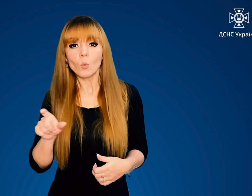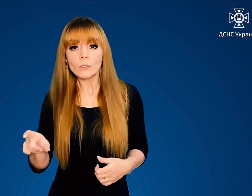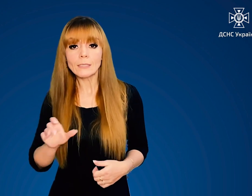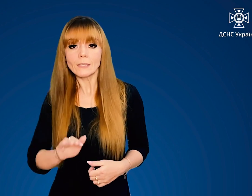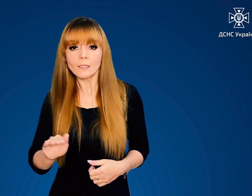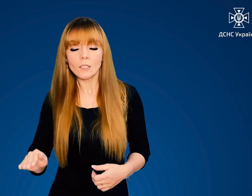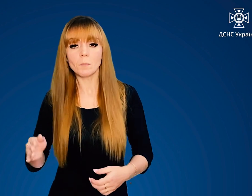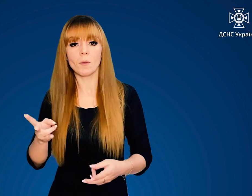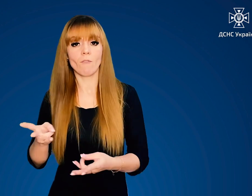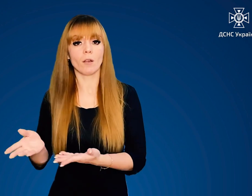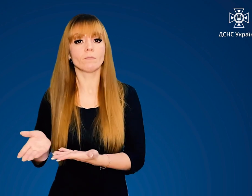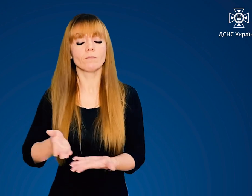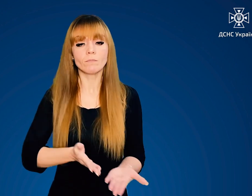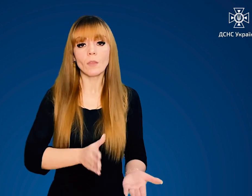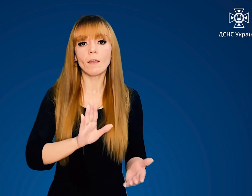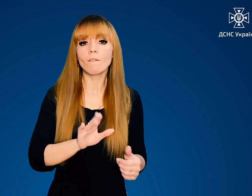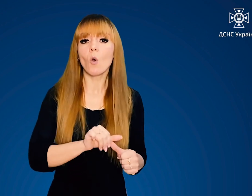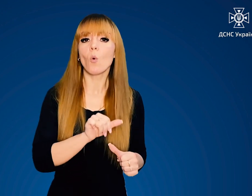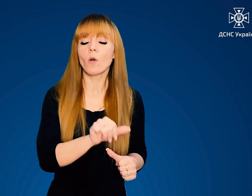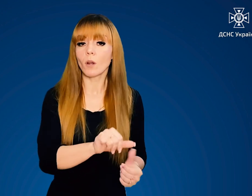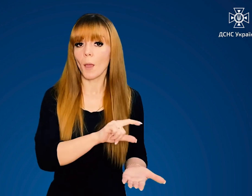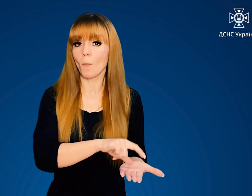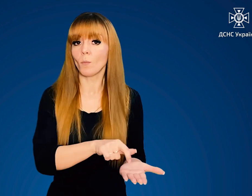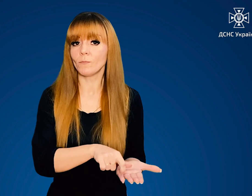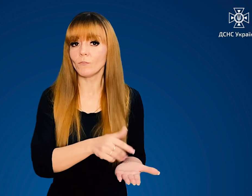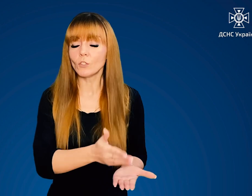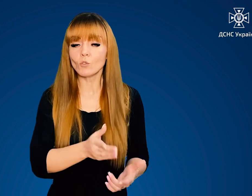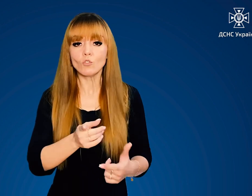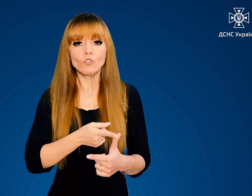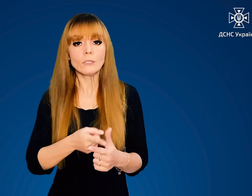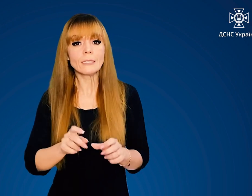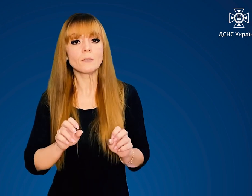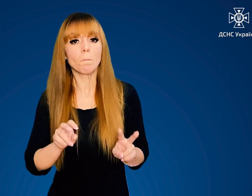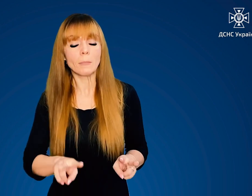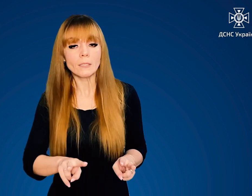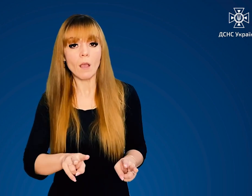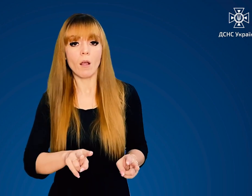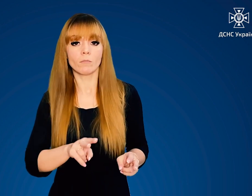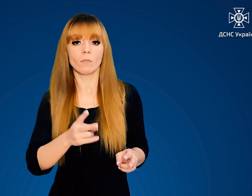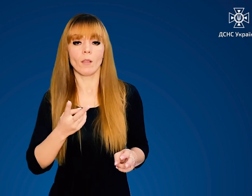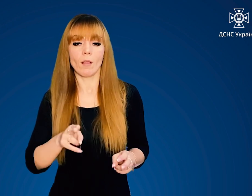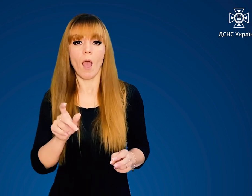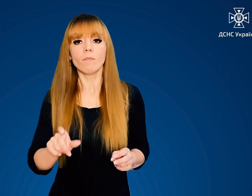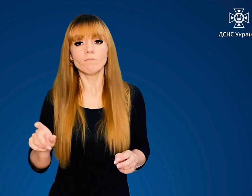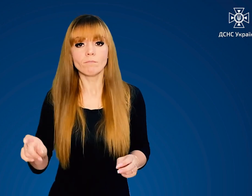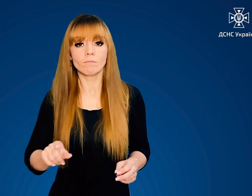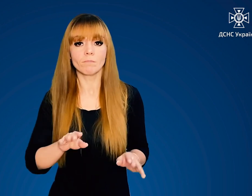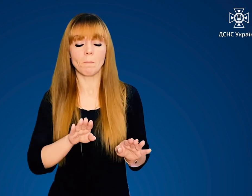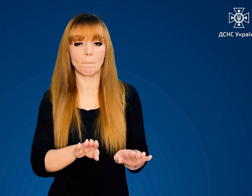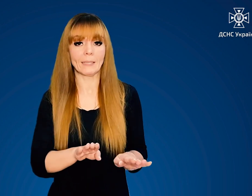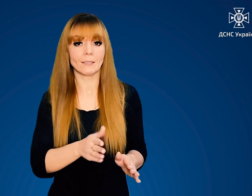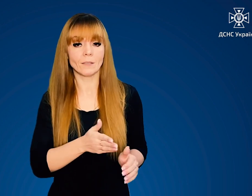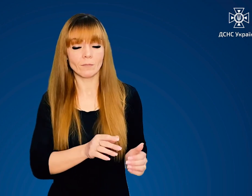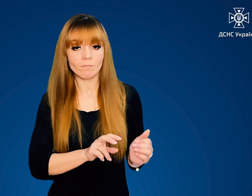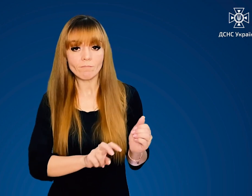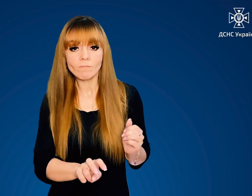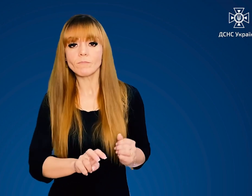Людей із дітьми варто розмістити в окремому відсіку чи в спеціально відведеному для них місті.